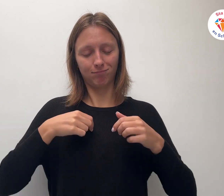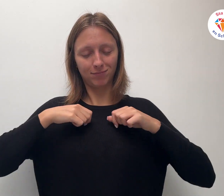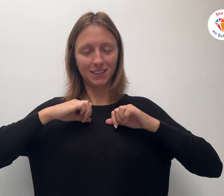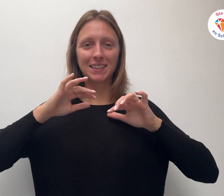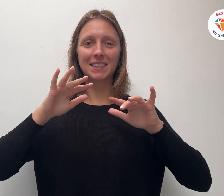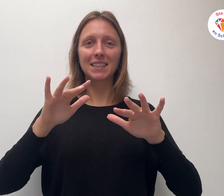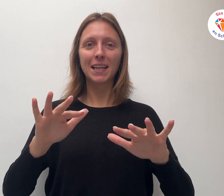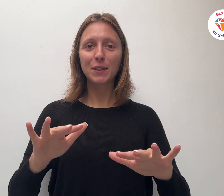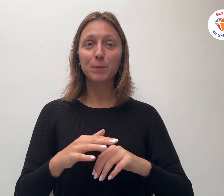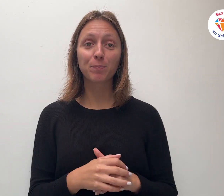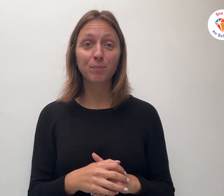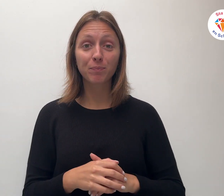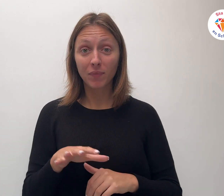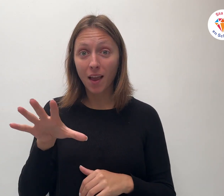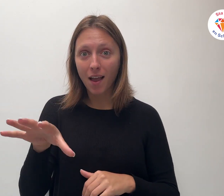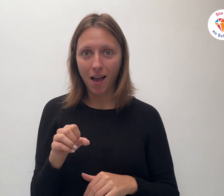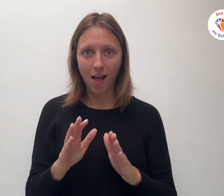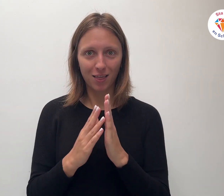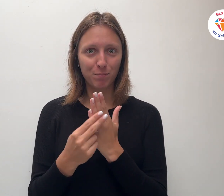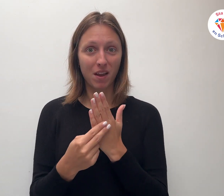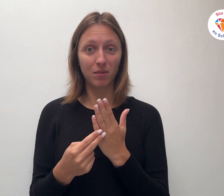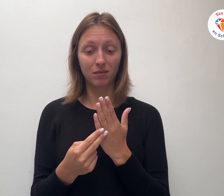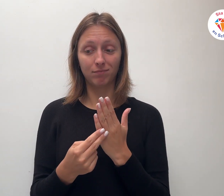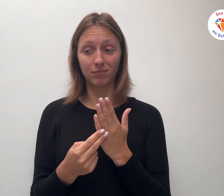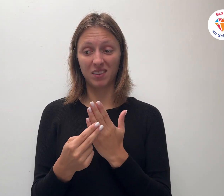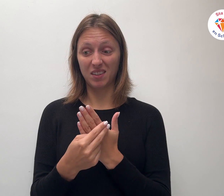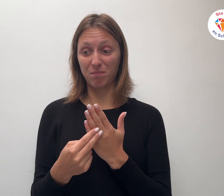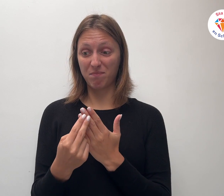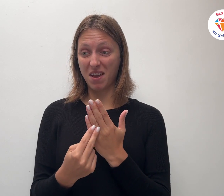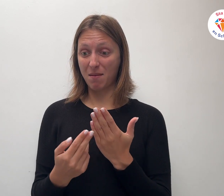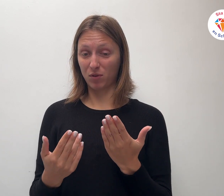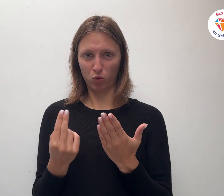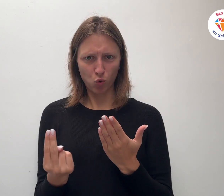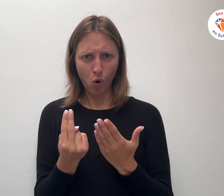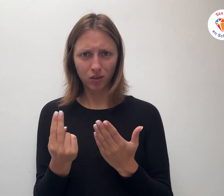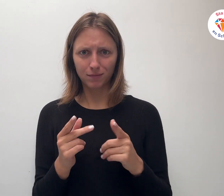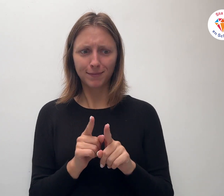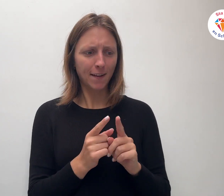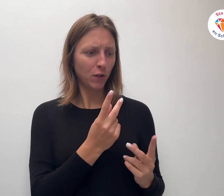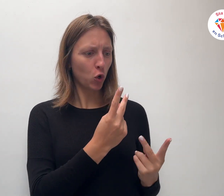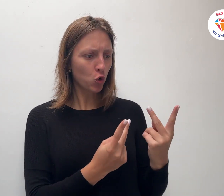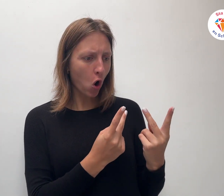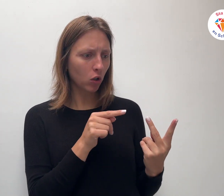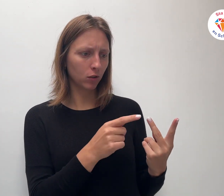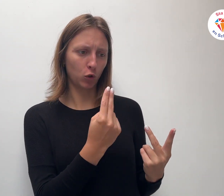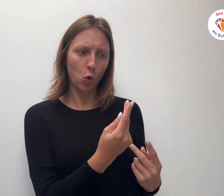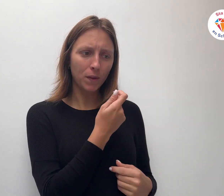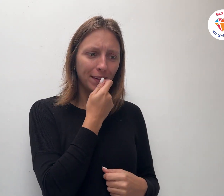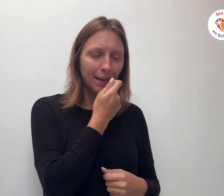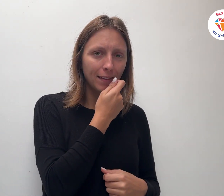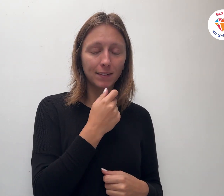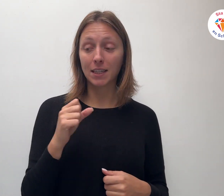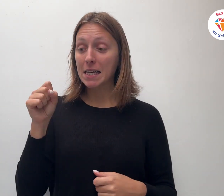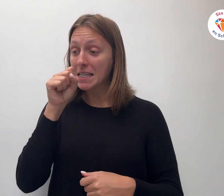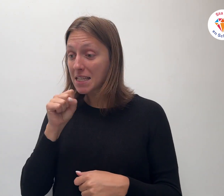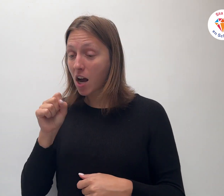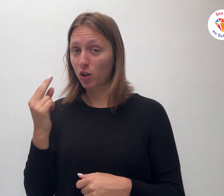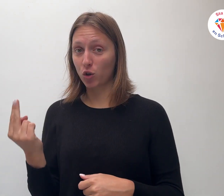Neem je Bijbel bij de hand, want zonder Bijbel zijn we als een kok zonder eten of een zanger zonder stem. Dus luister naar,